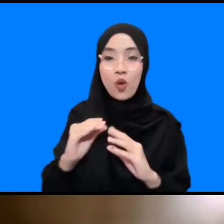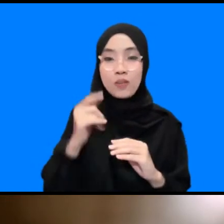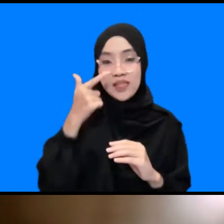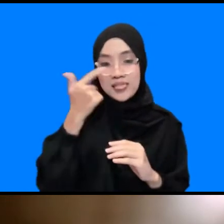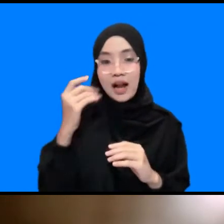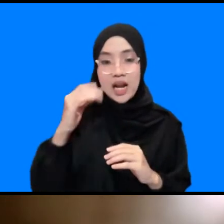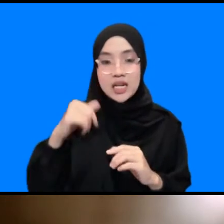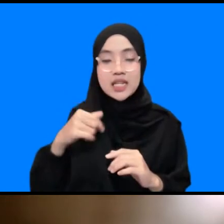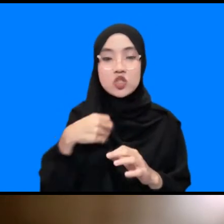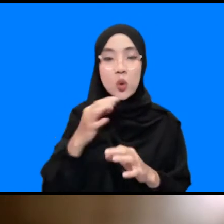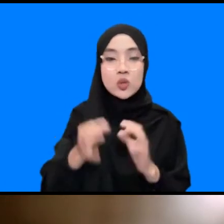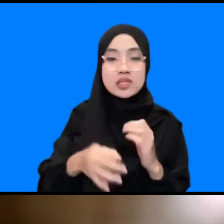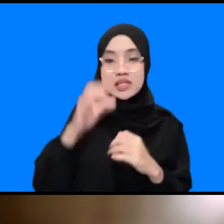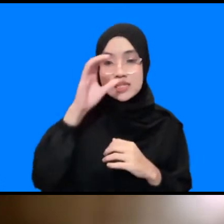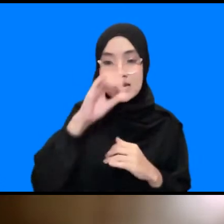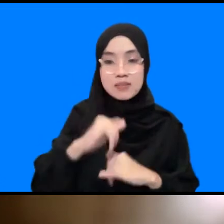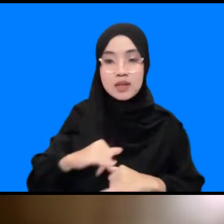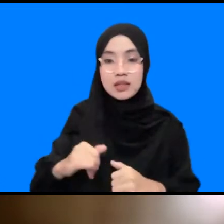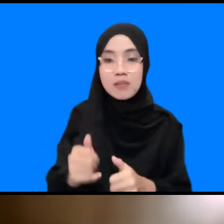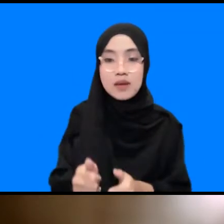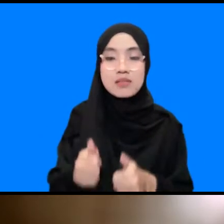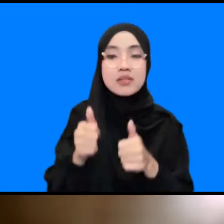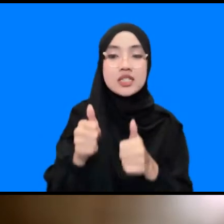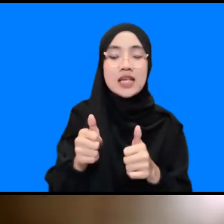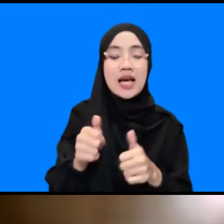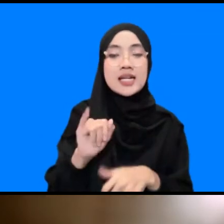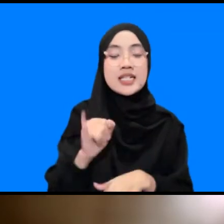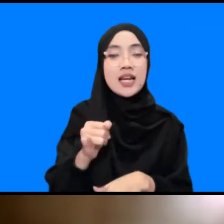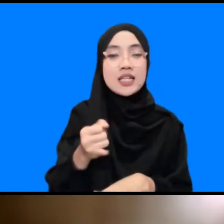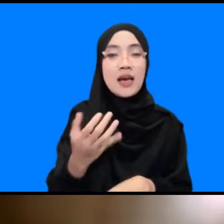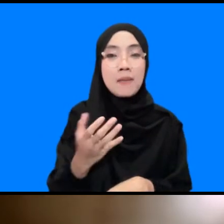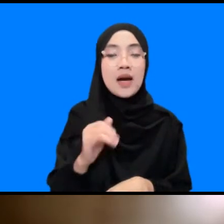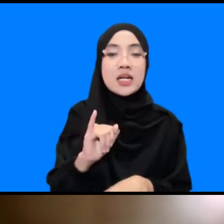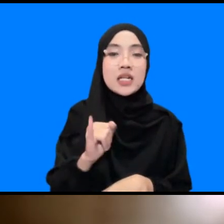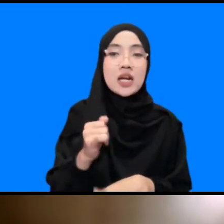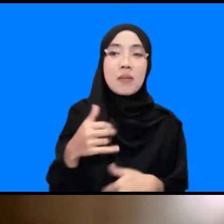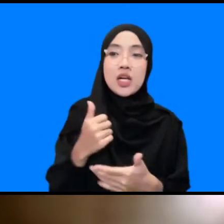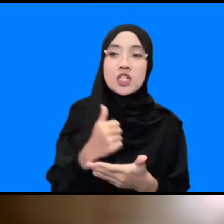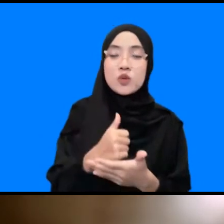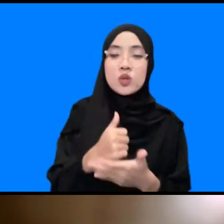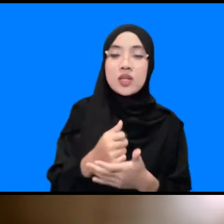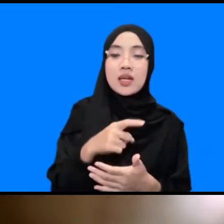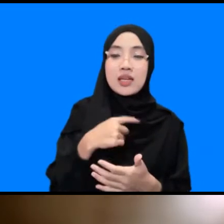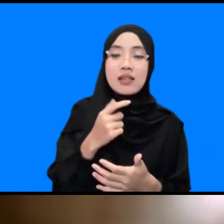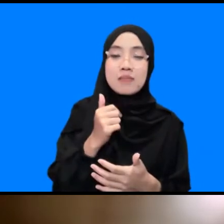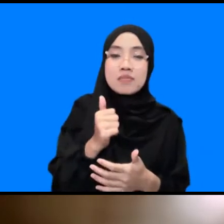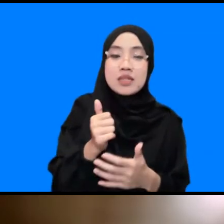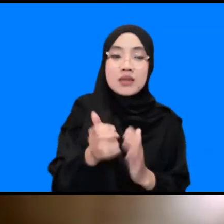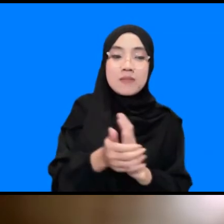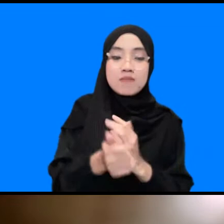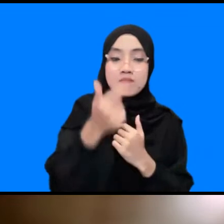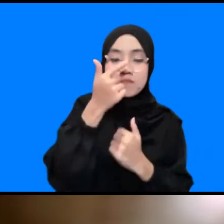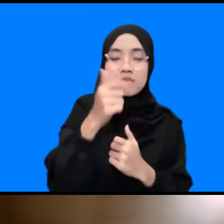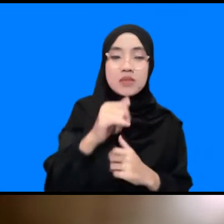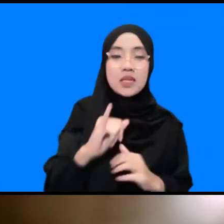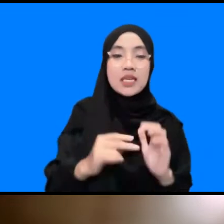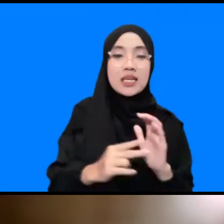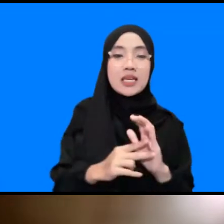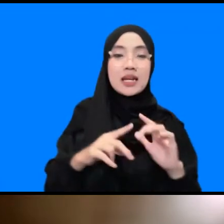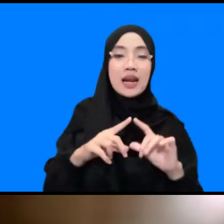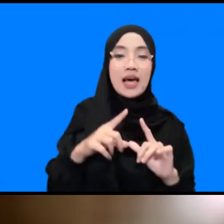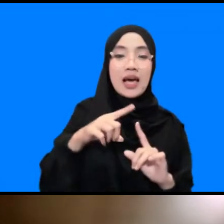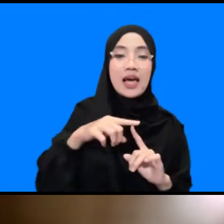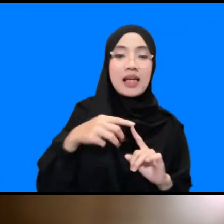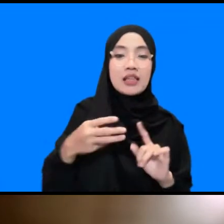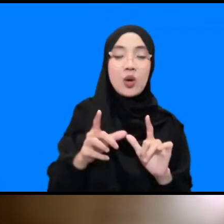jadi apa ya apakah memang kita bisa mengandalkan Ina Tewes ini untuk